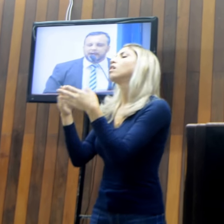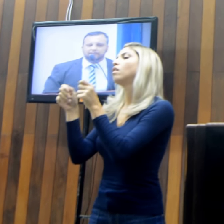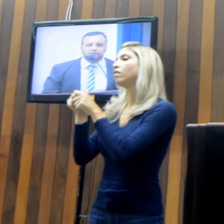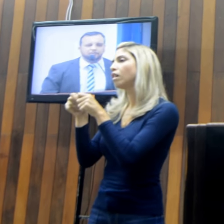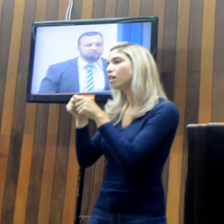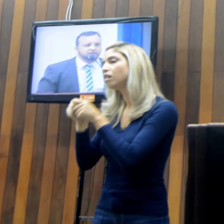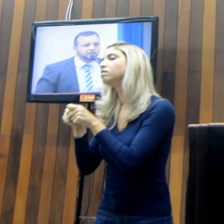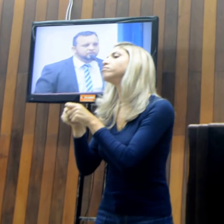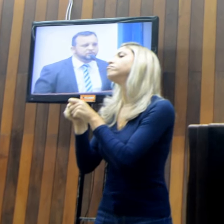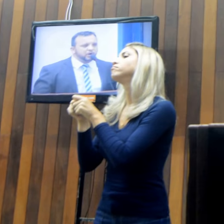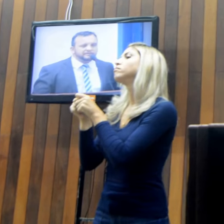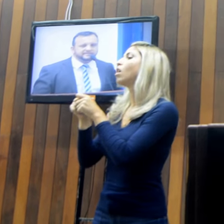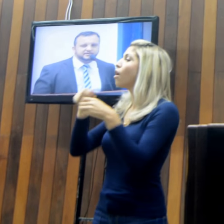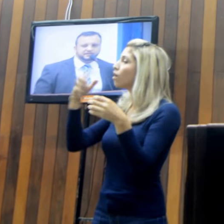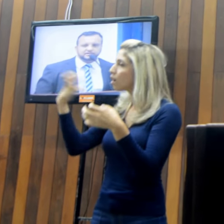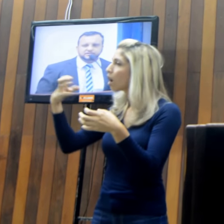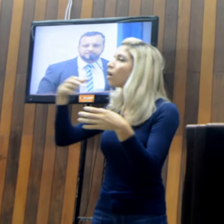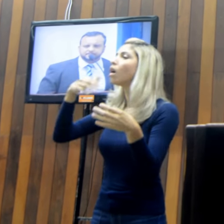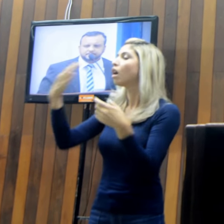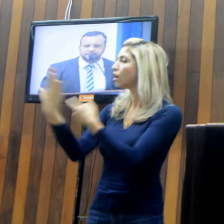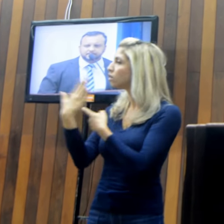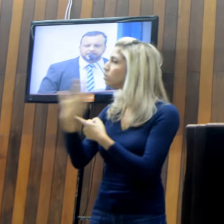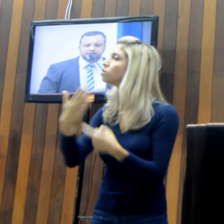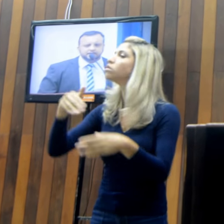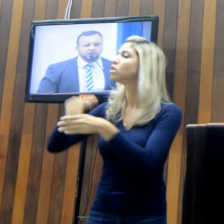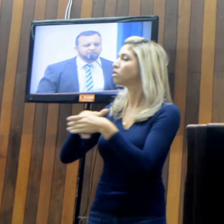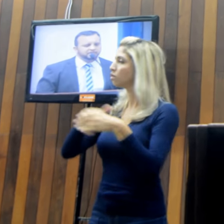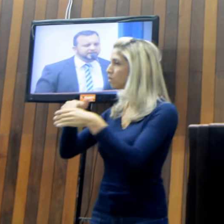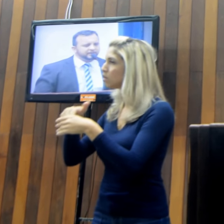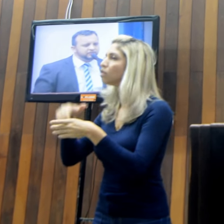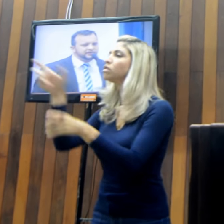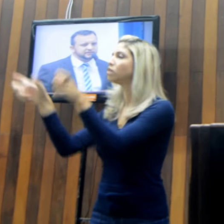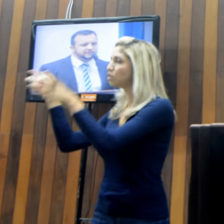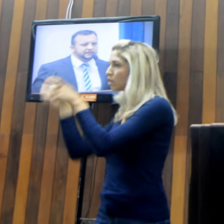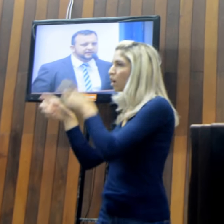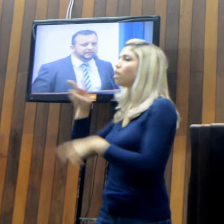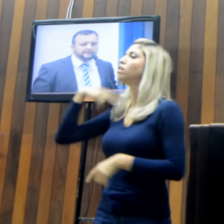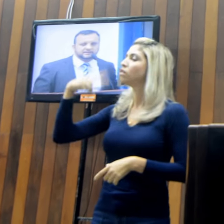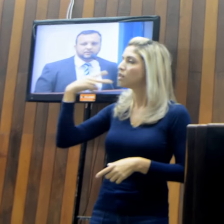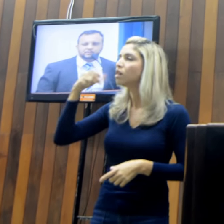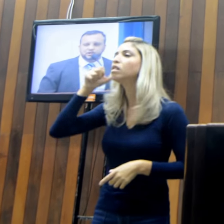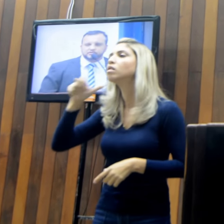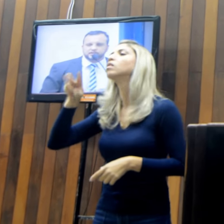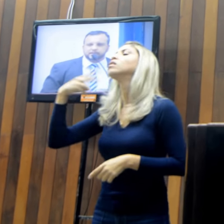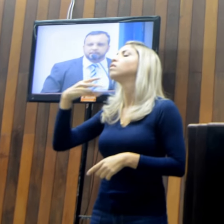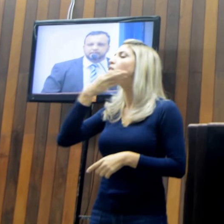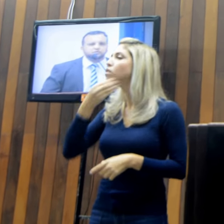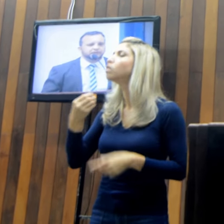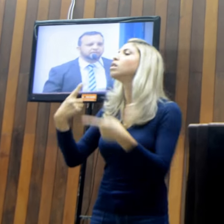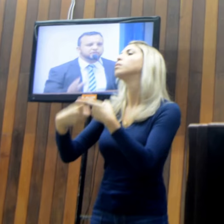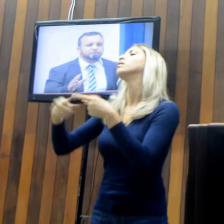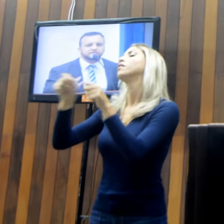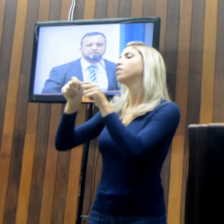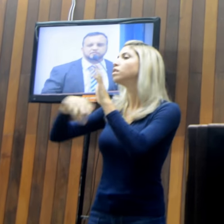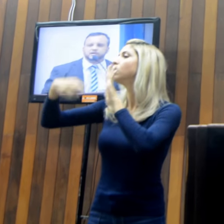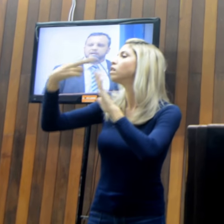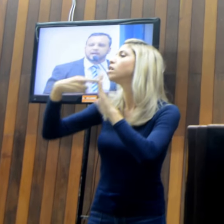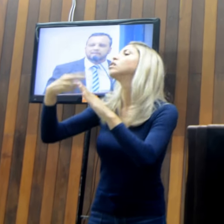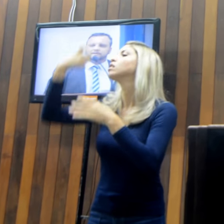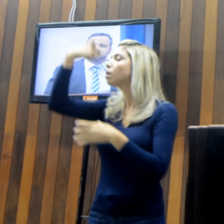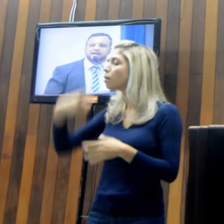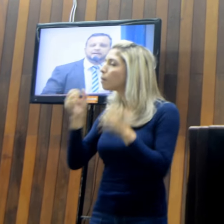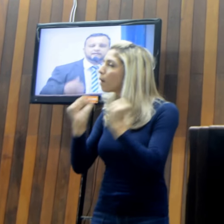favorável dos nobres edis e das nobres vereadoras, em relação aos nossos requerimentos, para que nós possamos